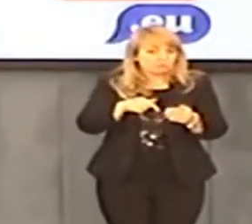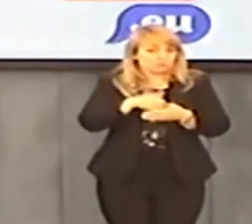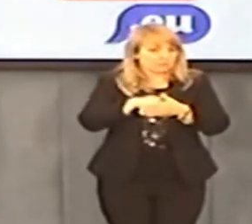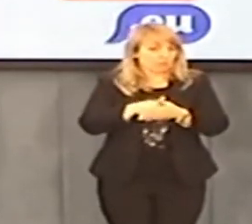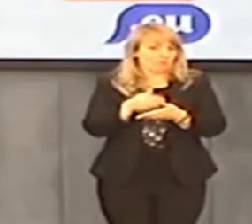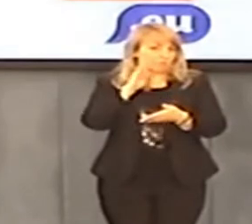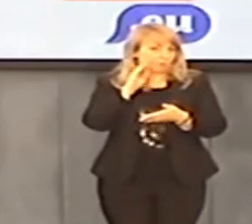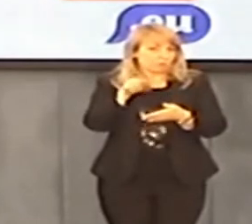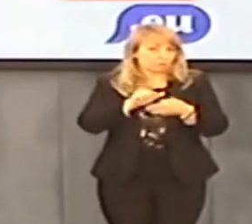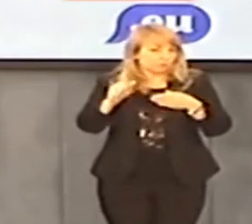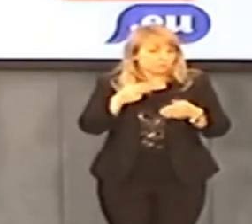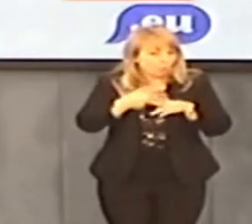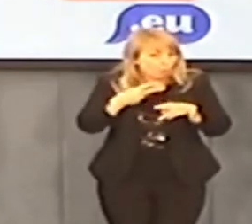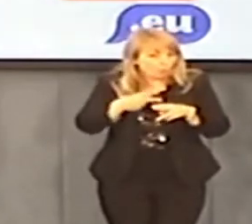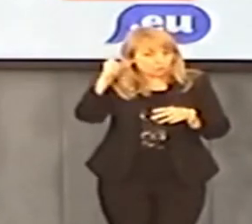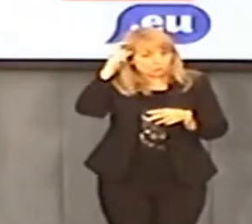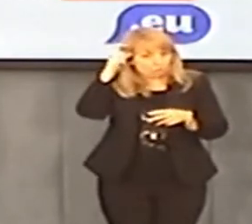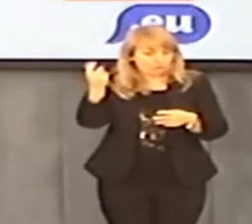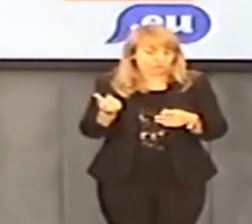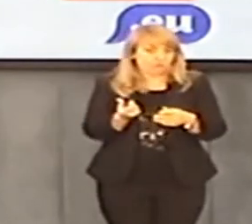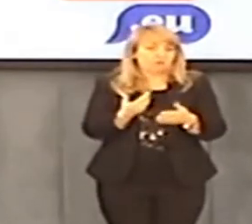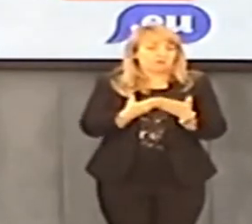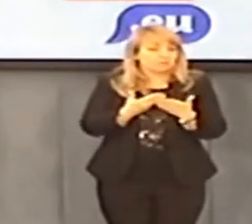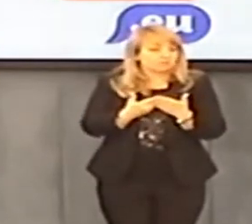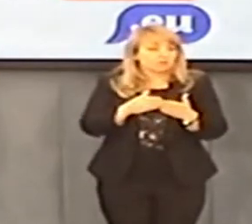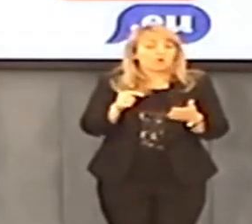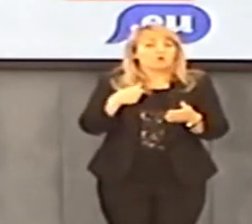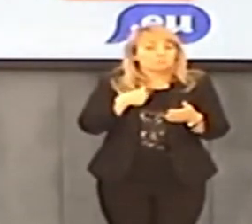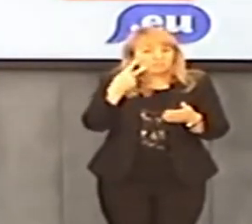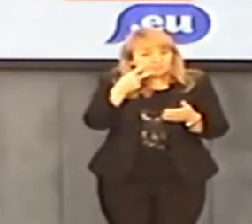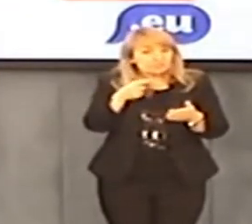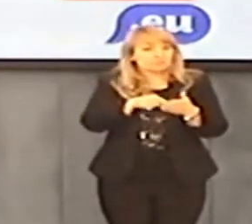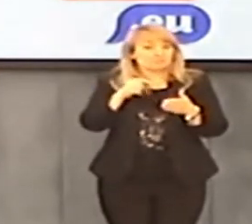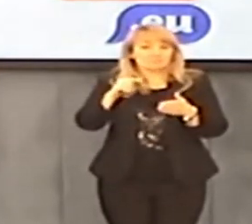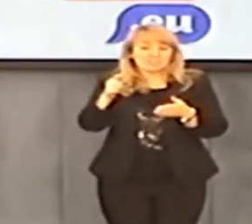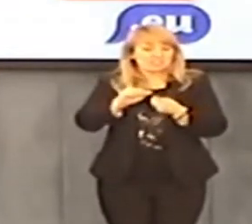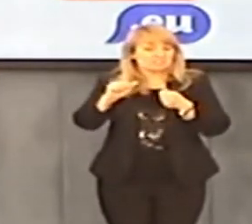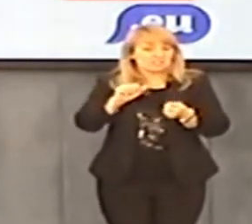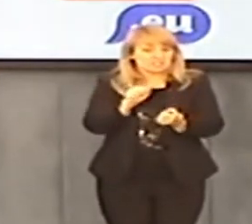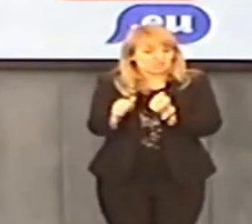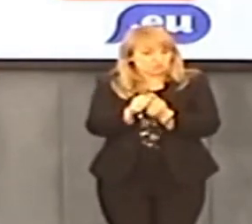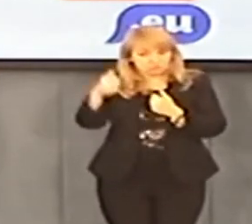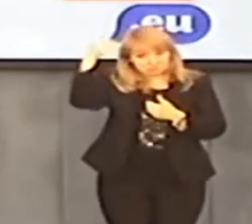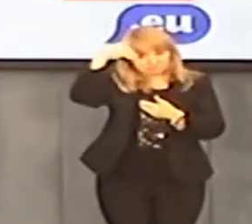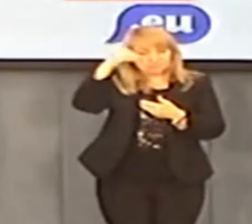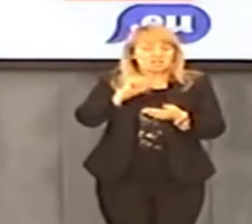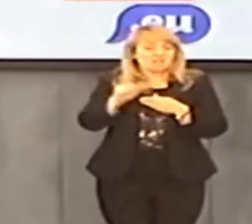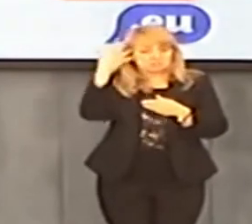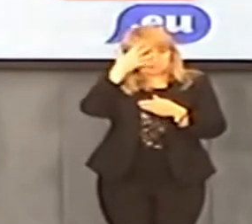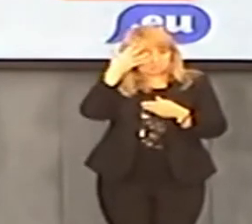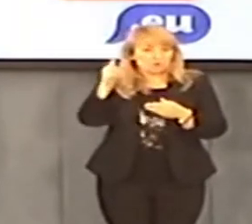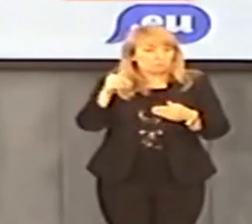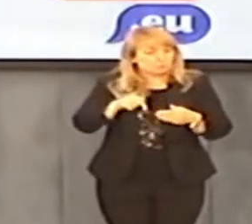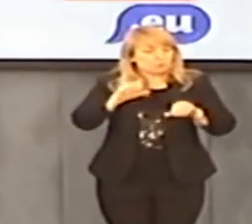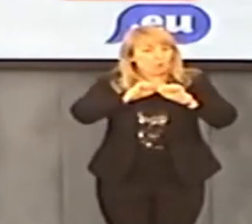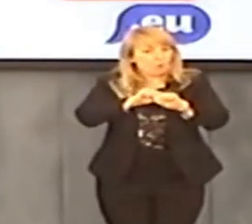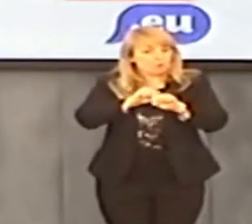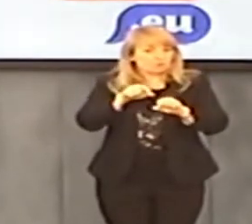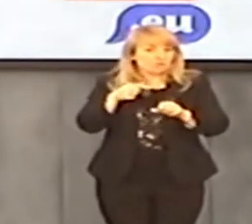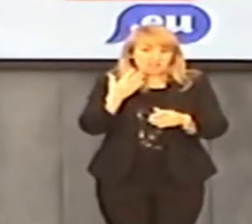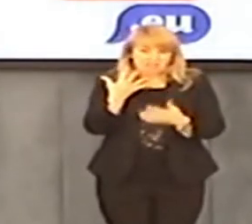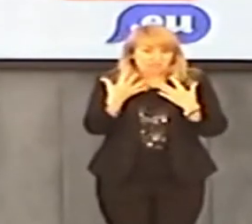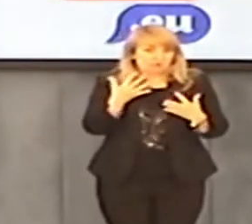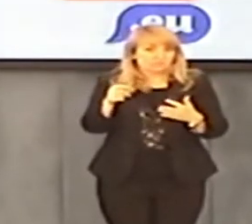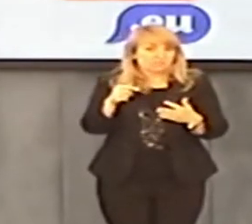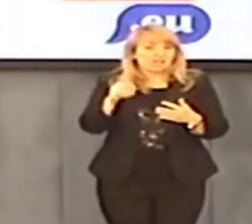jakimś wzorem do naśladowania, okazał się po prostu dywiantem, zboczeńcem, osobą po prostu ciężko chorą. I co więcej, tak zdeprowowany